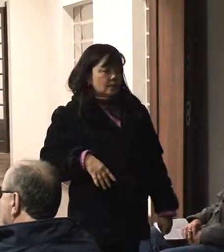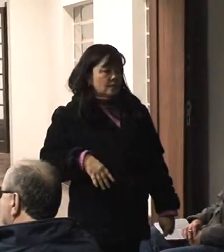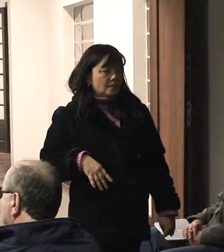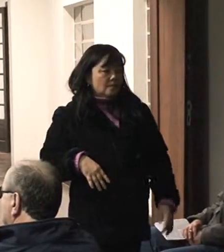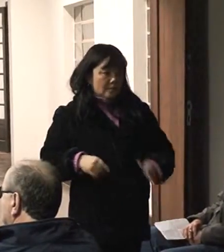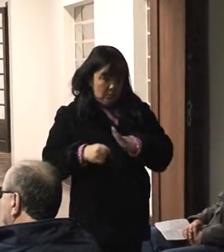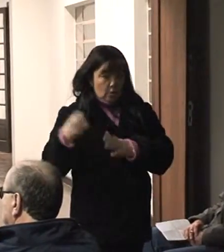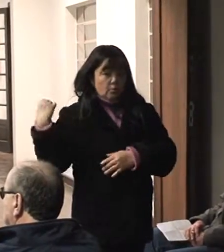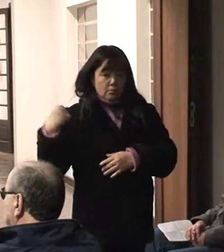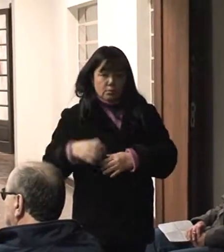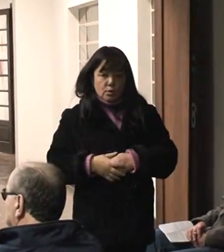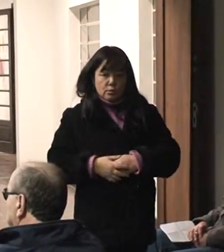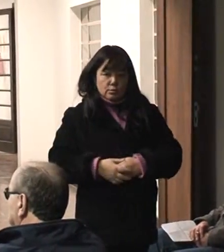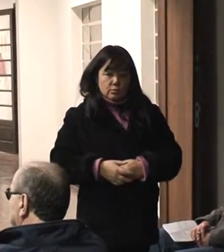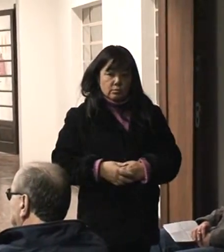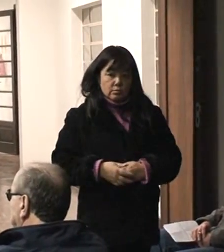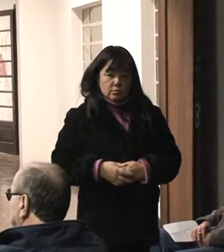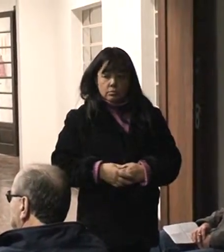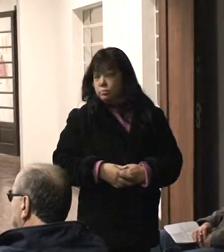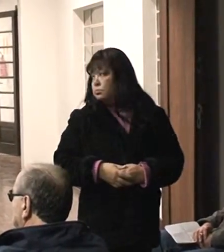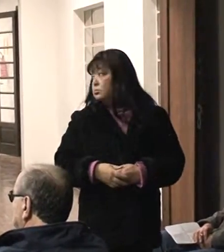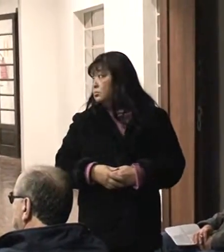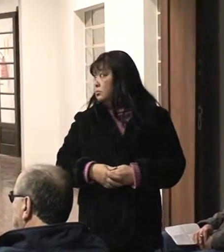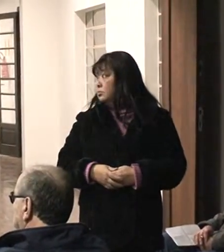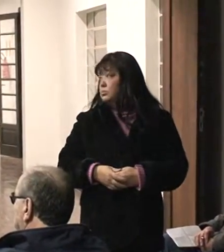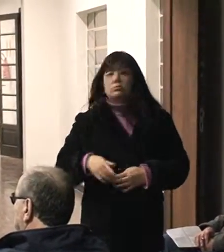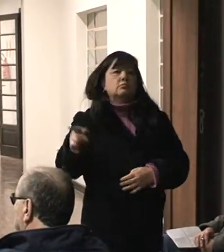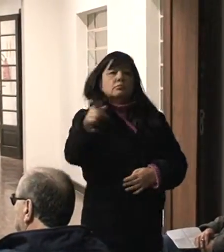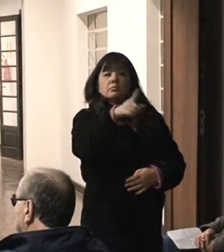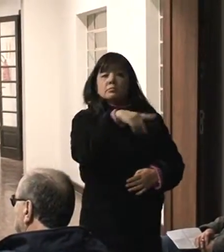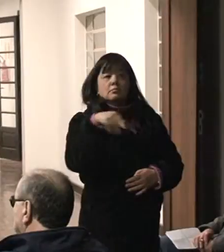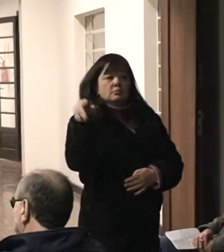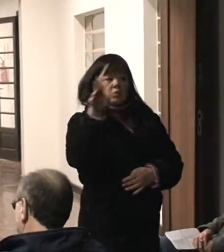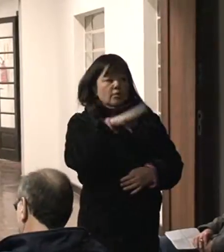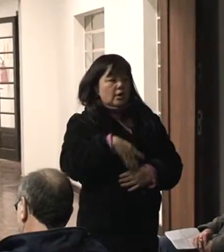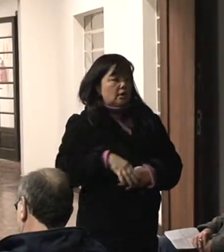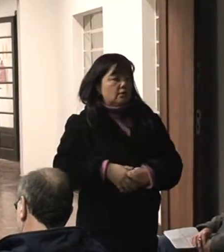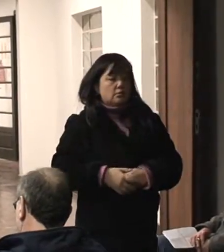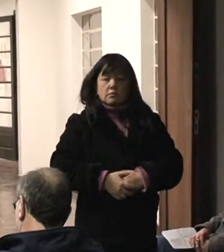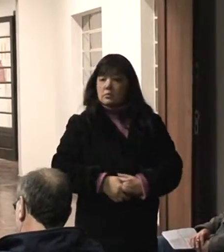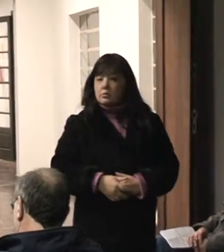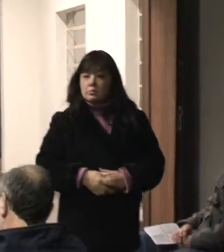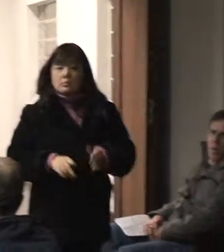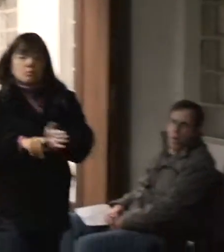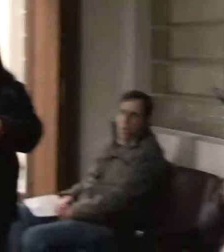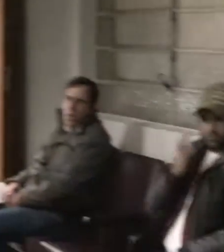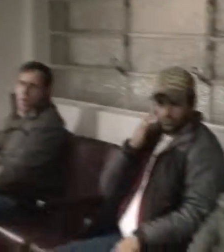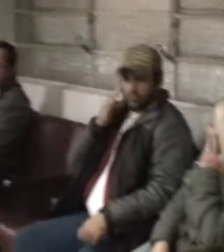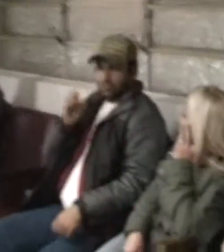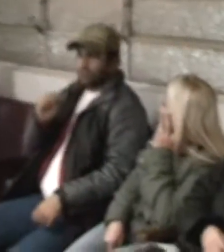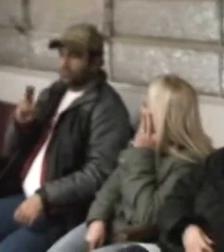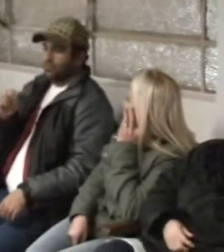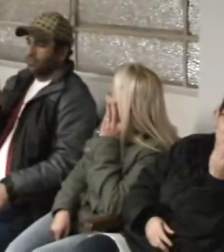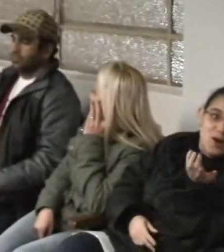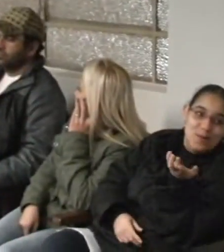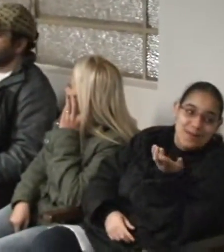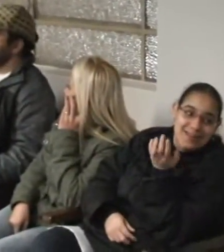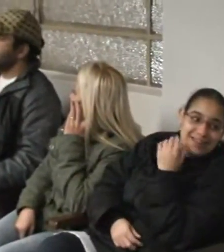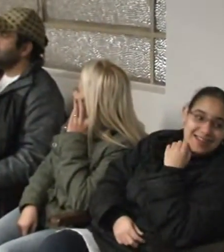adendo sobre esses temas aí que foram colocados? Perguntas, questionamentos... esclarecimento melhor sobre esse programa Brasil